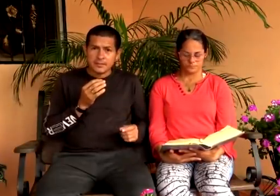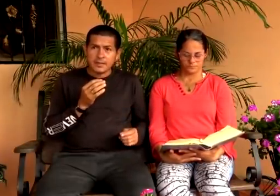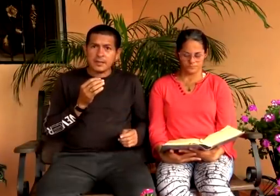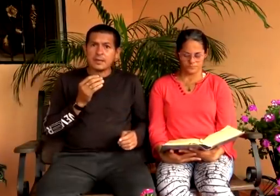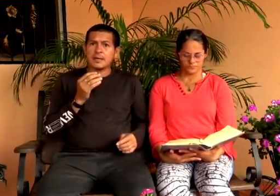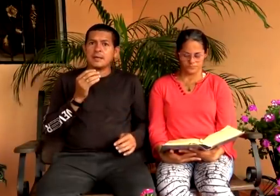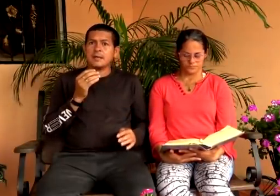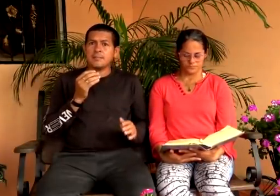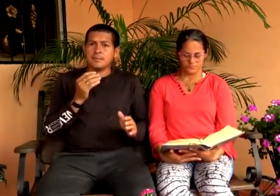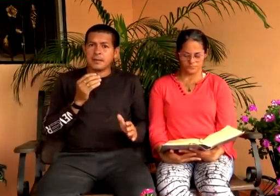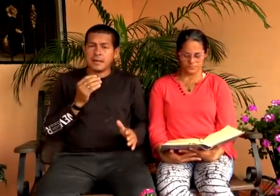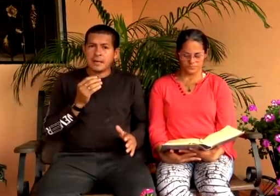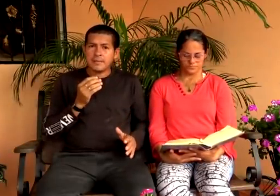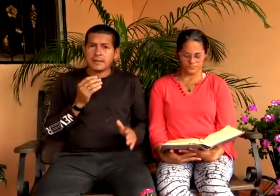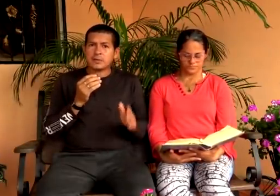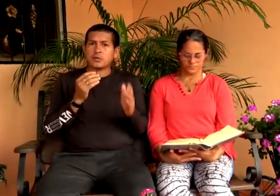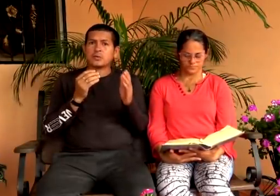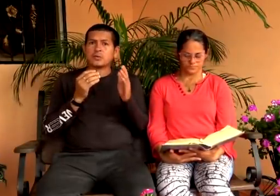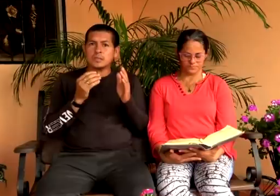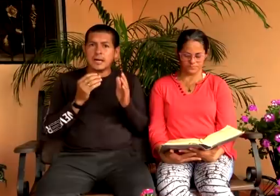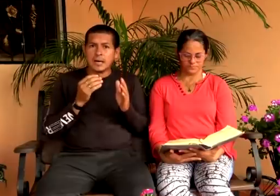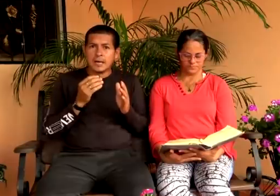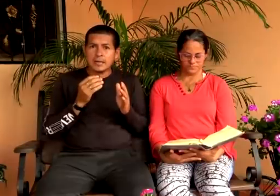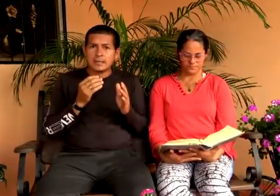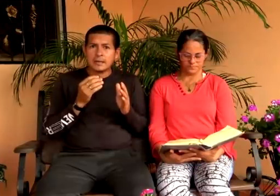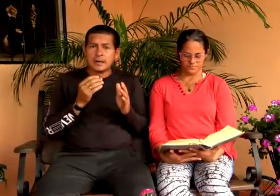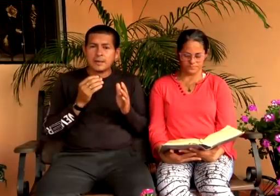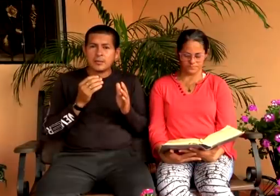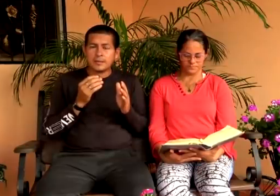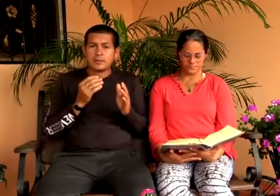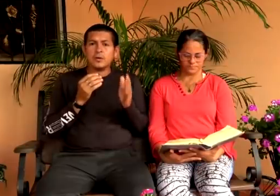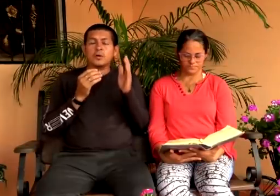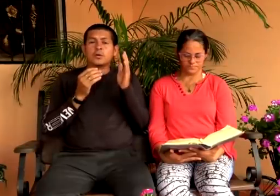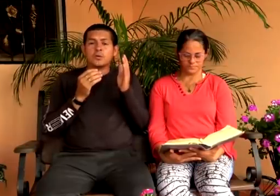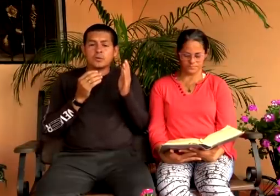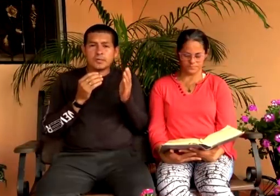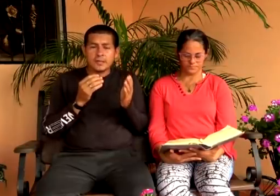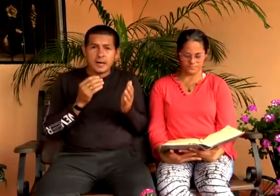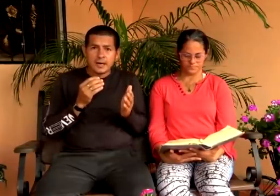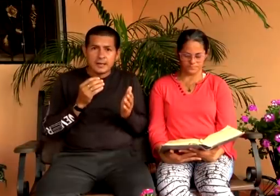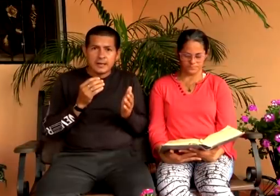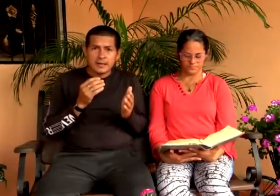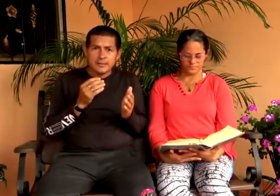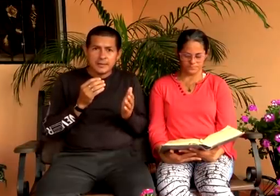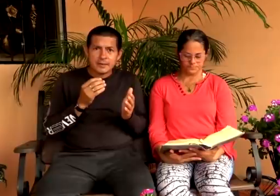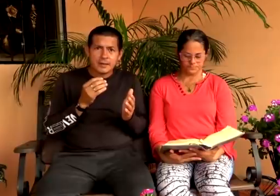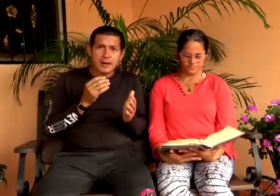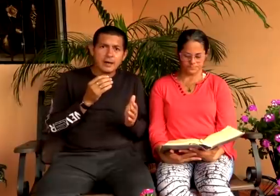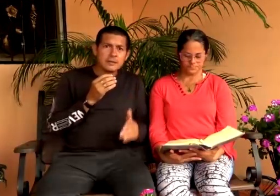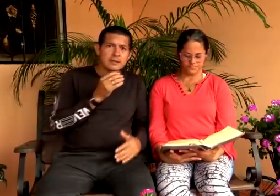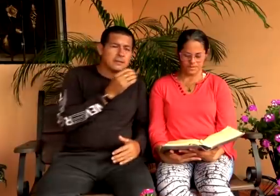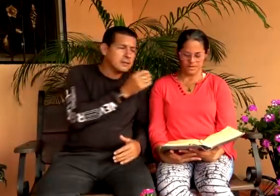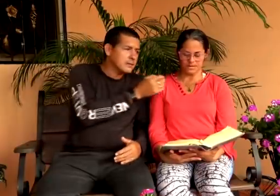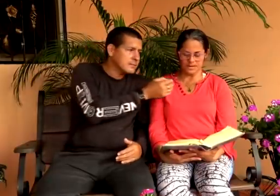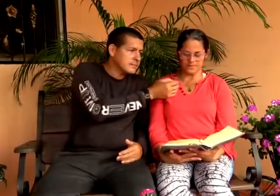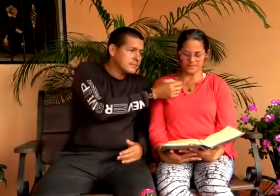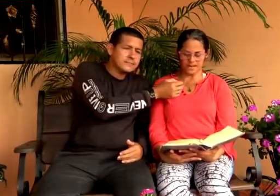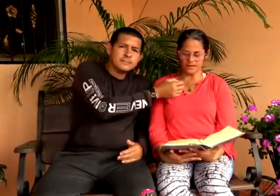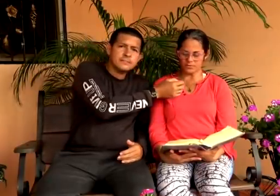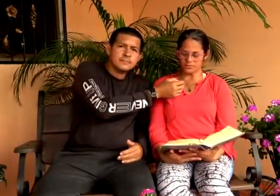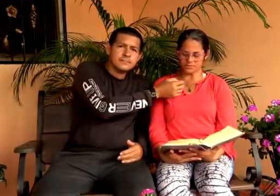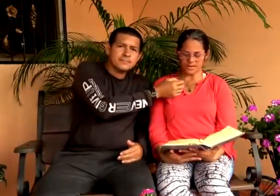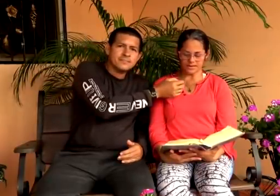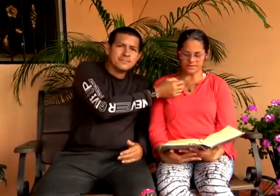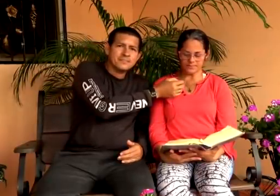Si perseveran en mi palabra, conocerán, amado hermano, conocerán la verdad. Y la